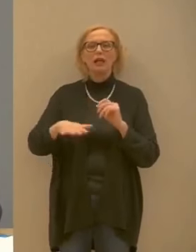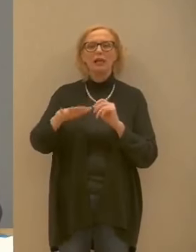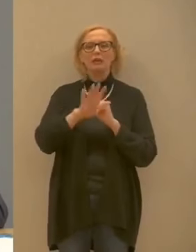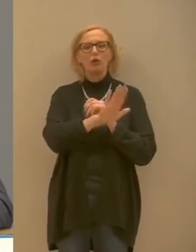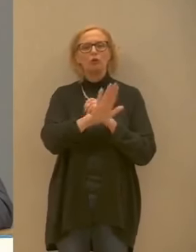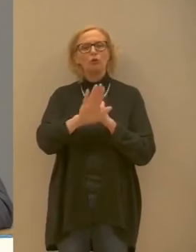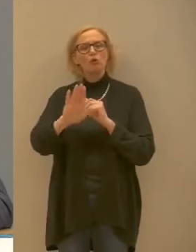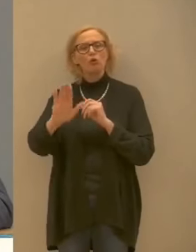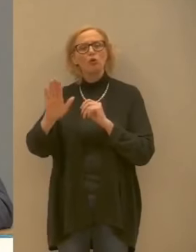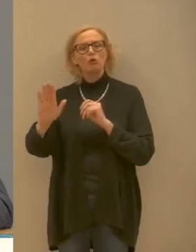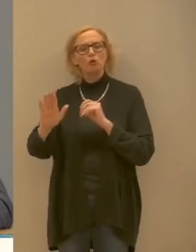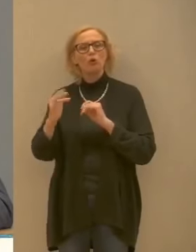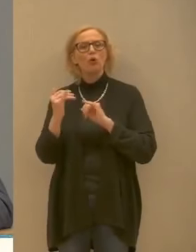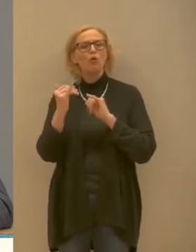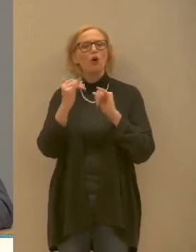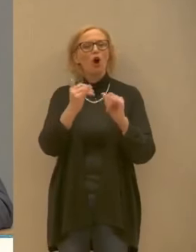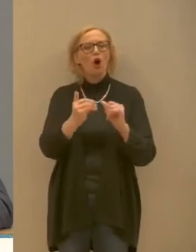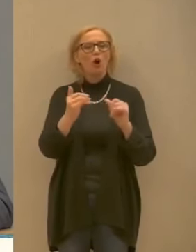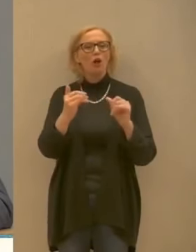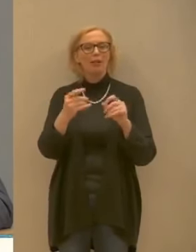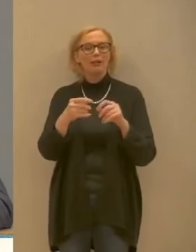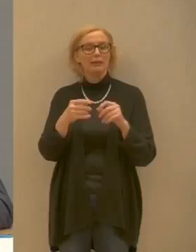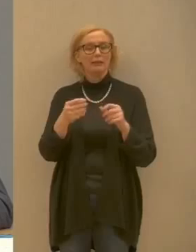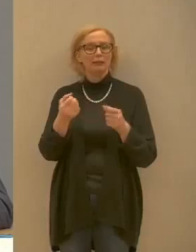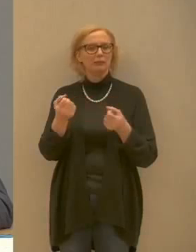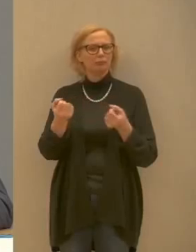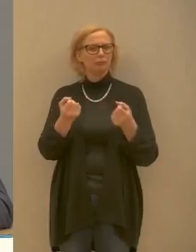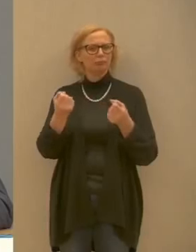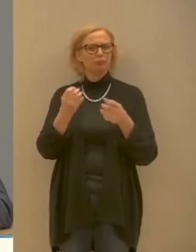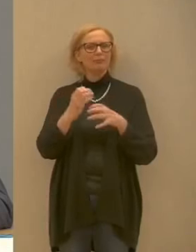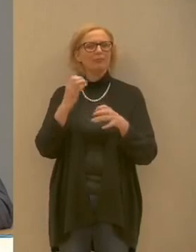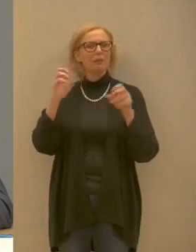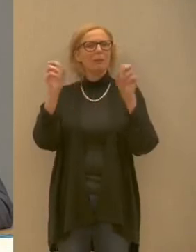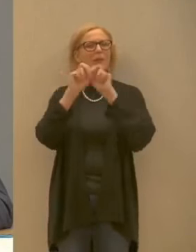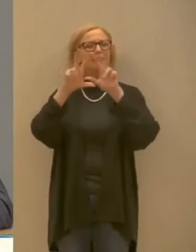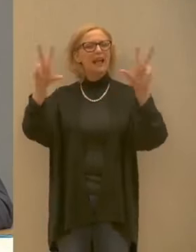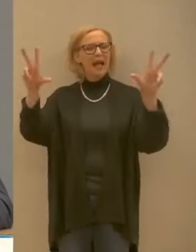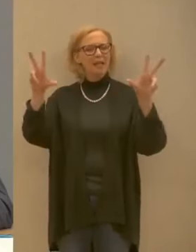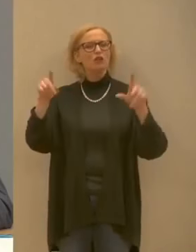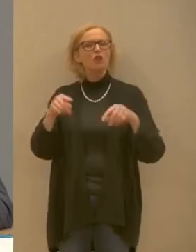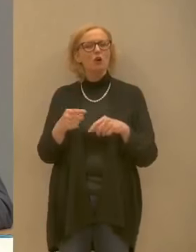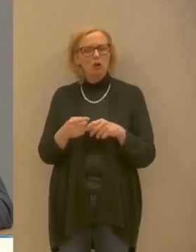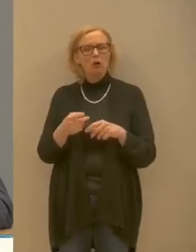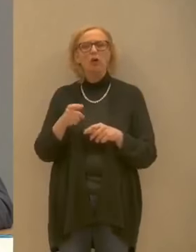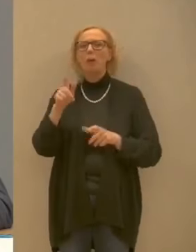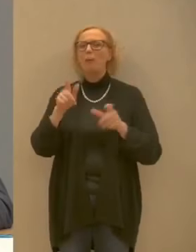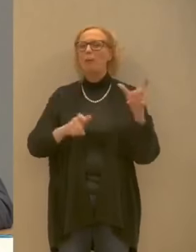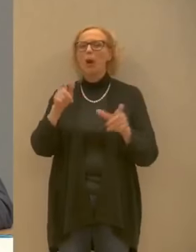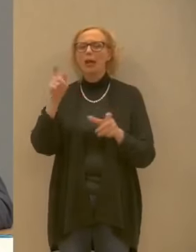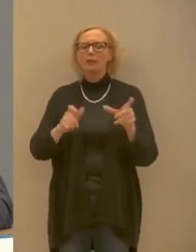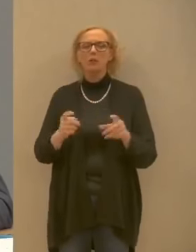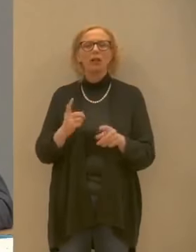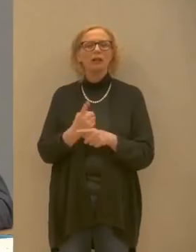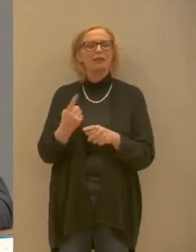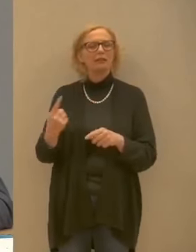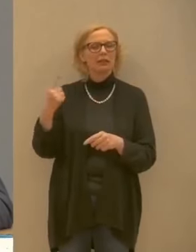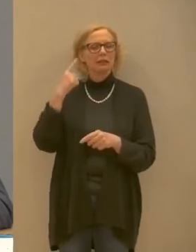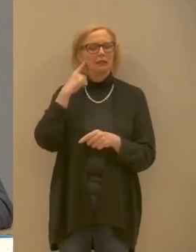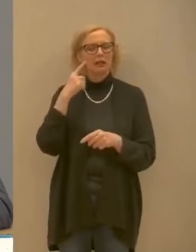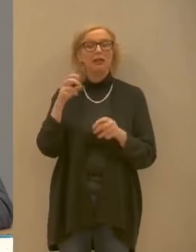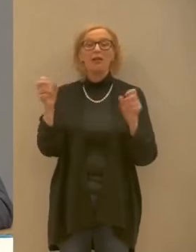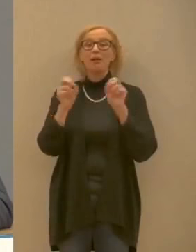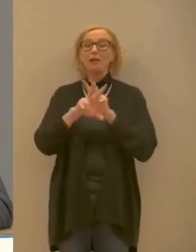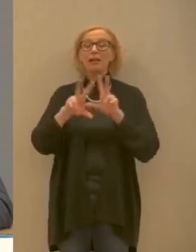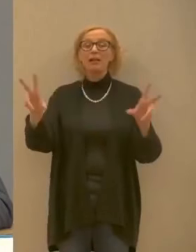con questo messaggio che è diretto alla popolazione. È un messaggio di sicurezza, un messaggio di